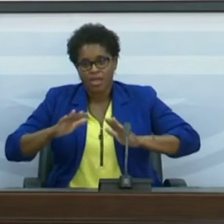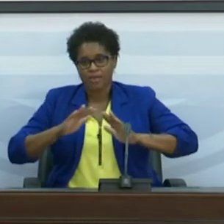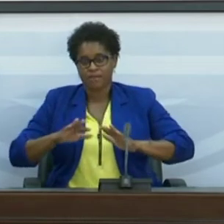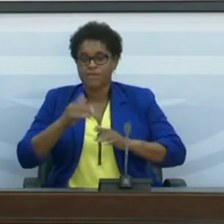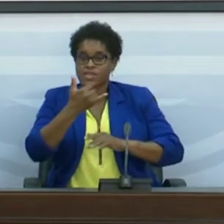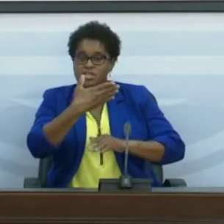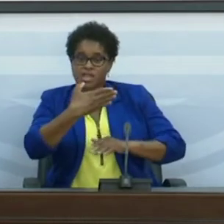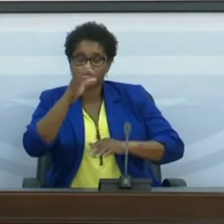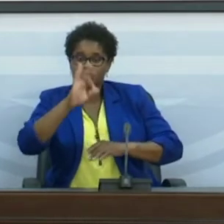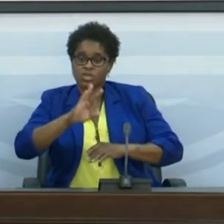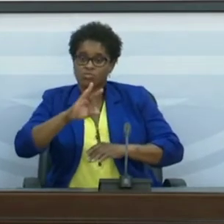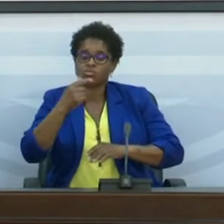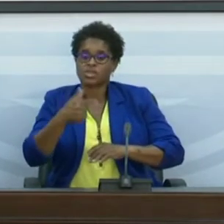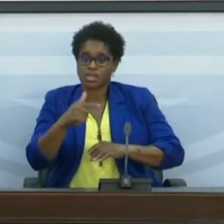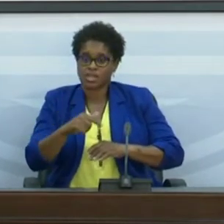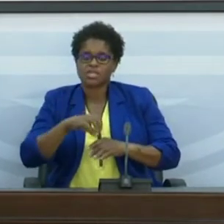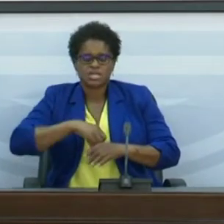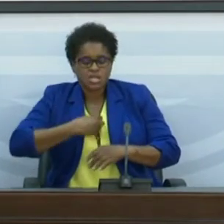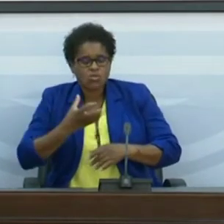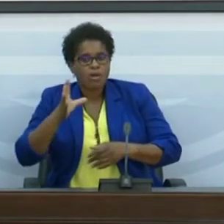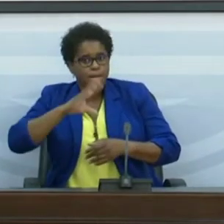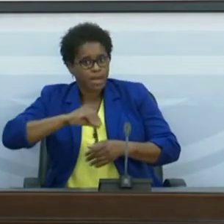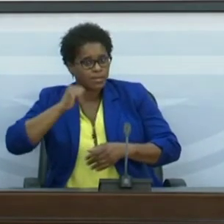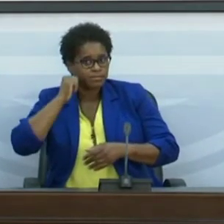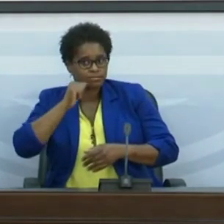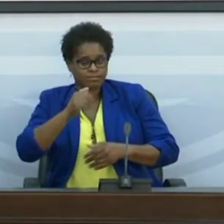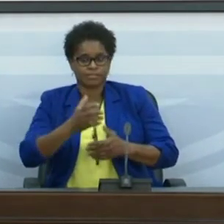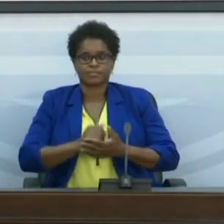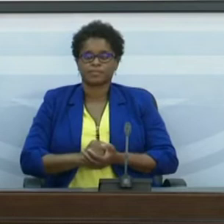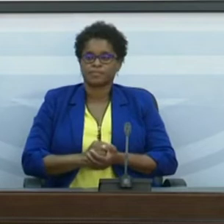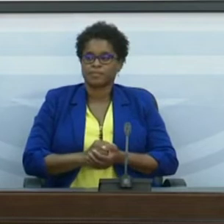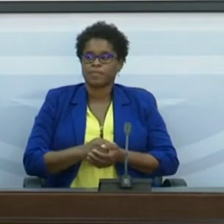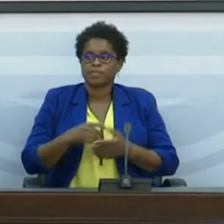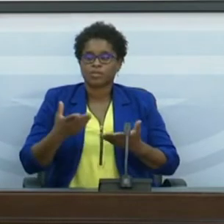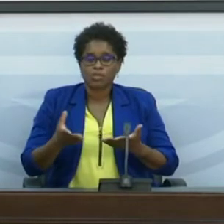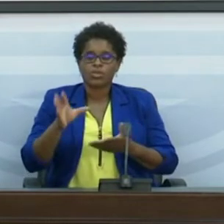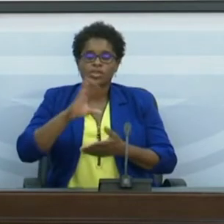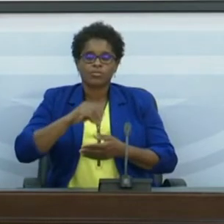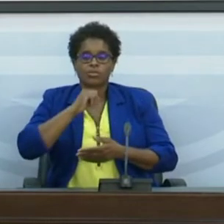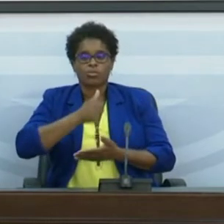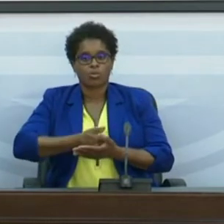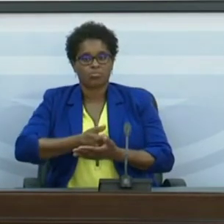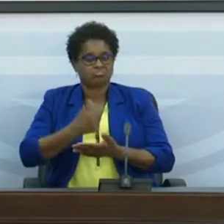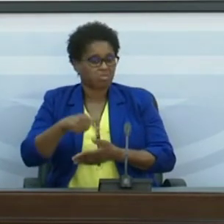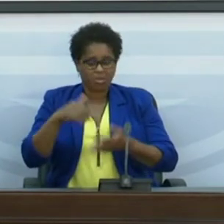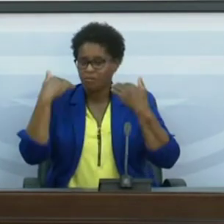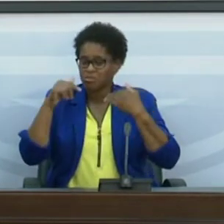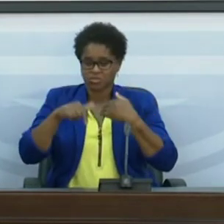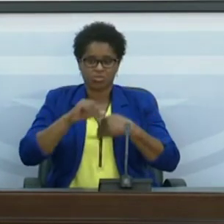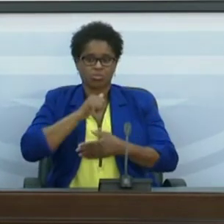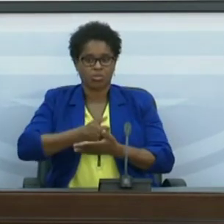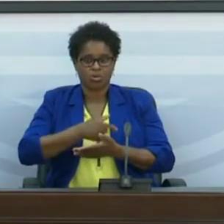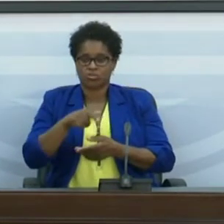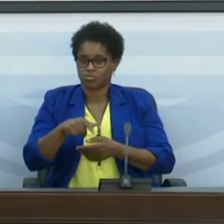27% com sintomas mais expressivos. Em termos de óbitos, não tivemos conhecimento de óbitos por